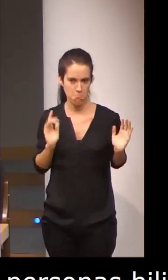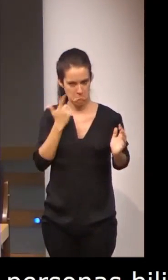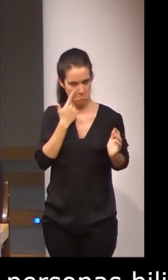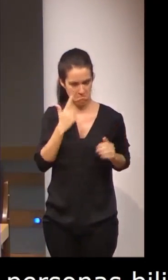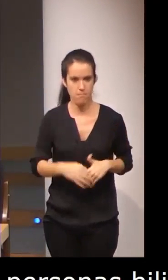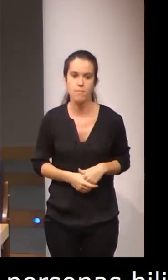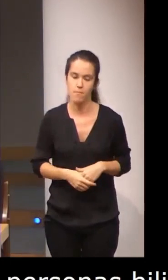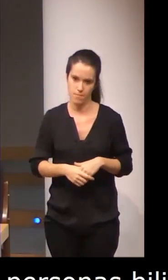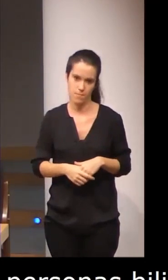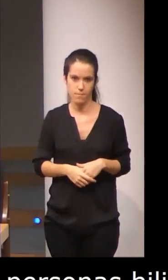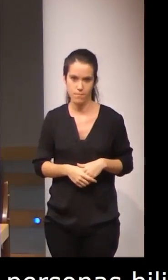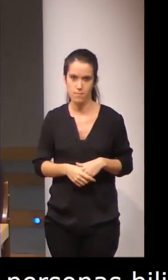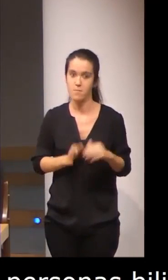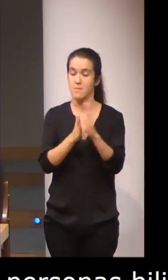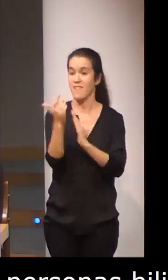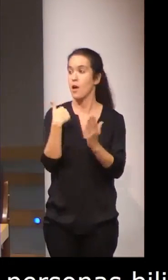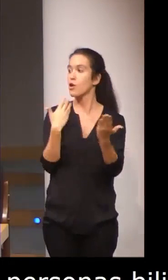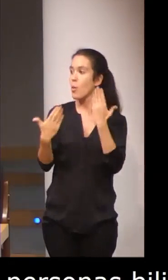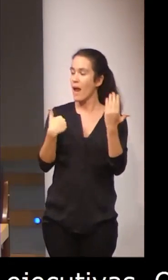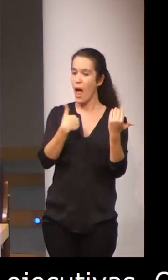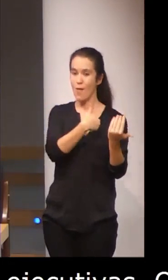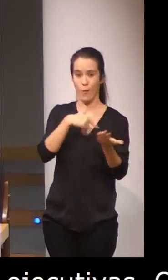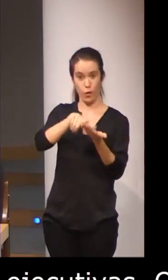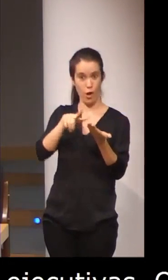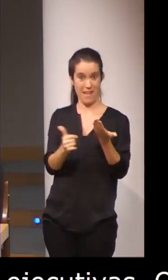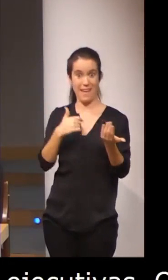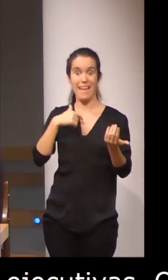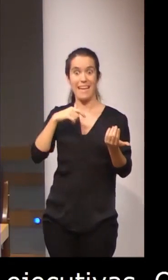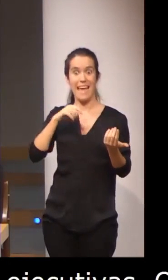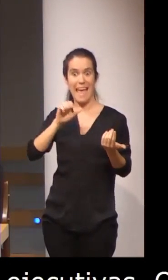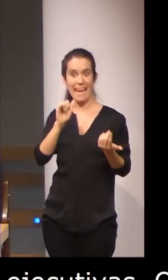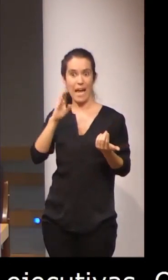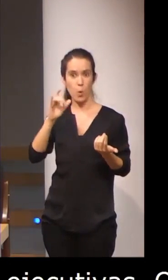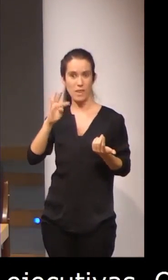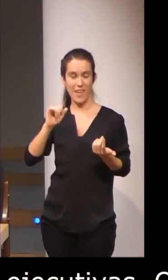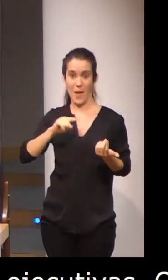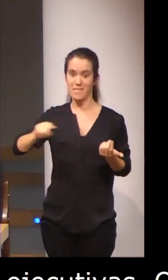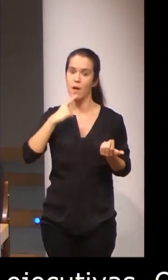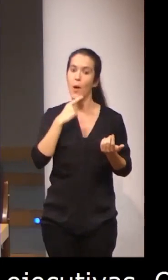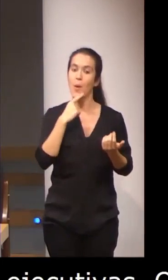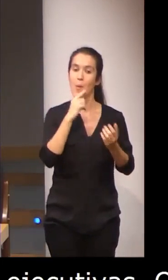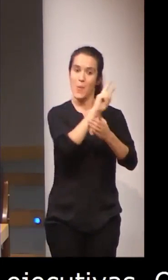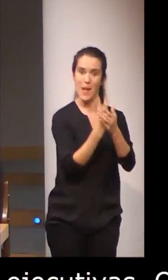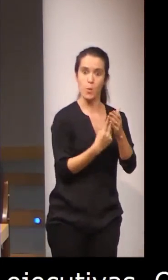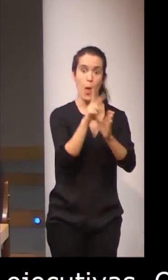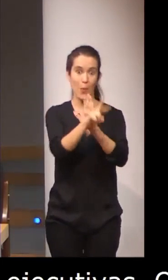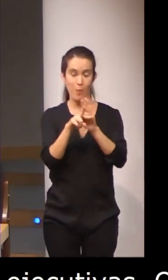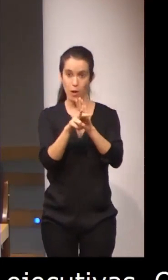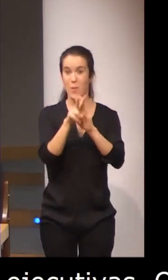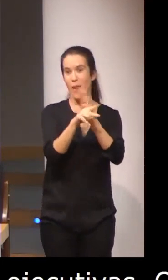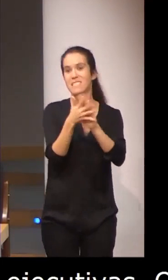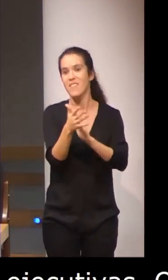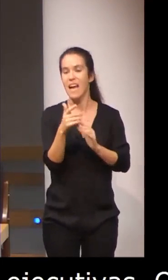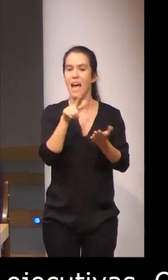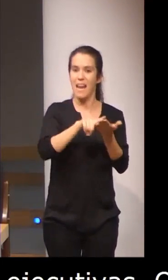Así que se va a comparar las funciones ejecutivas entre bilingües bimodales. En este caso, bimodal significa uso de lengua oral y lengua de